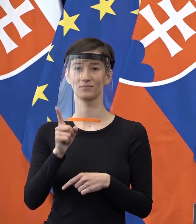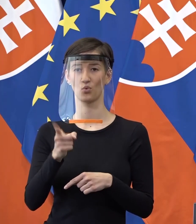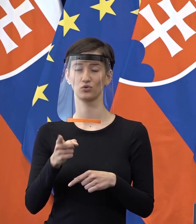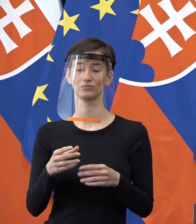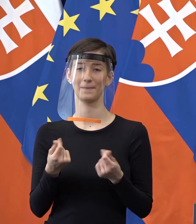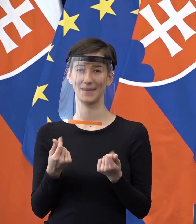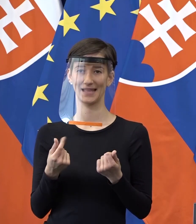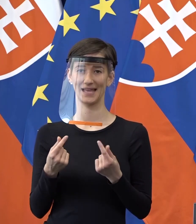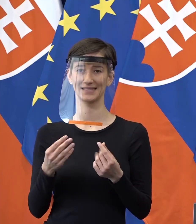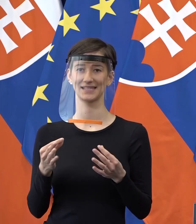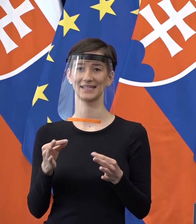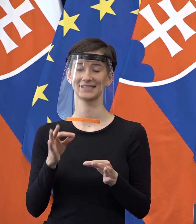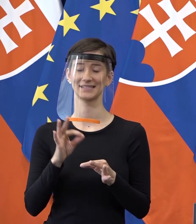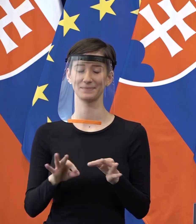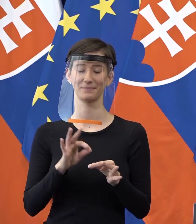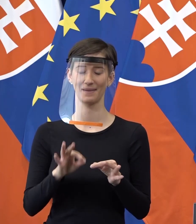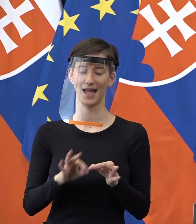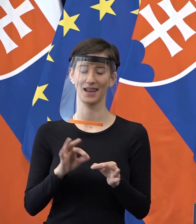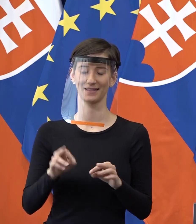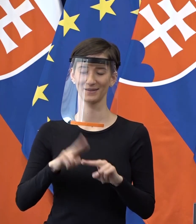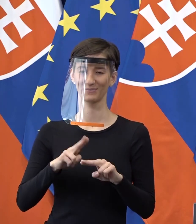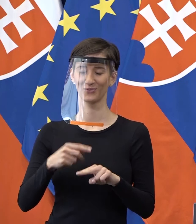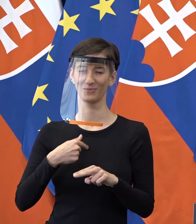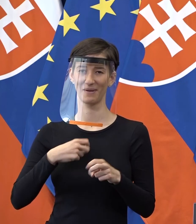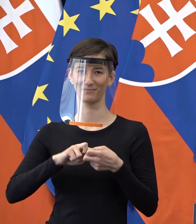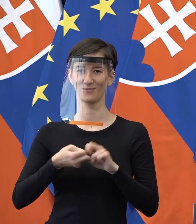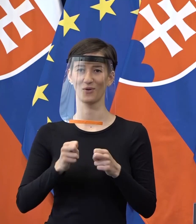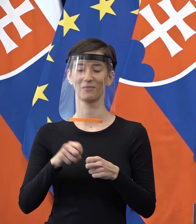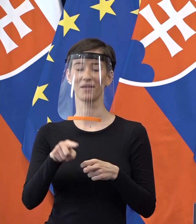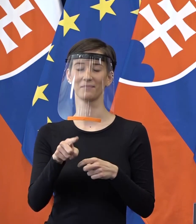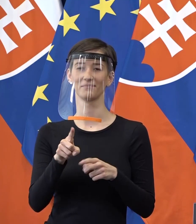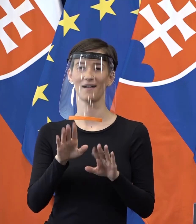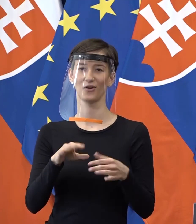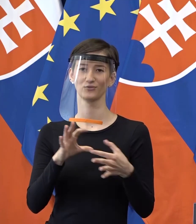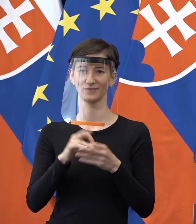blackoutom minulý týždeň. Takže viete čo, ja už asi radšej na otázky neodpovedám.